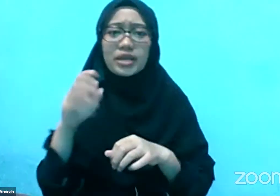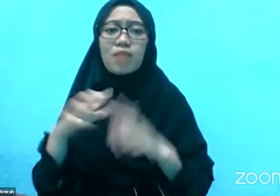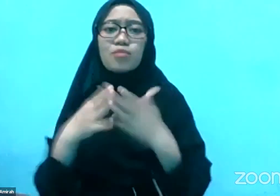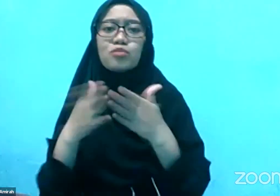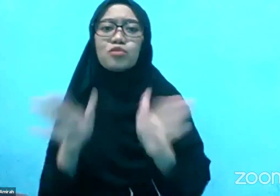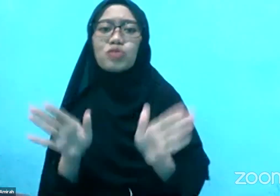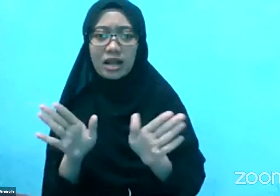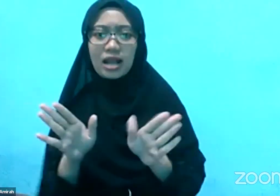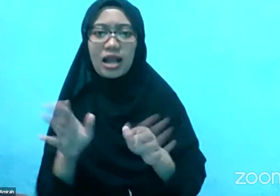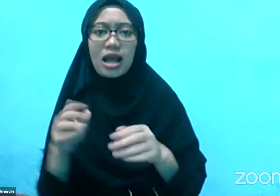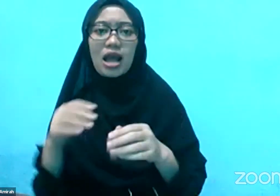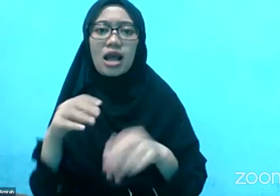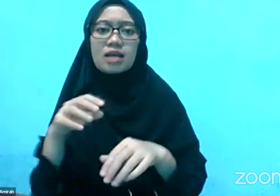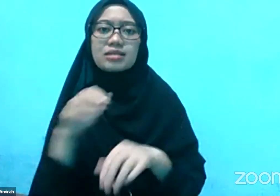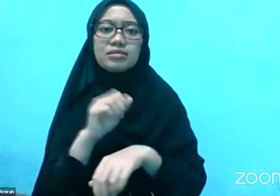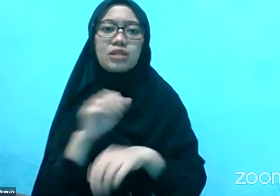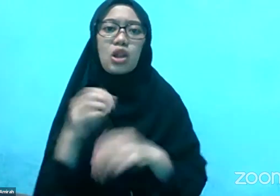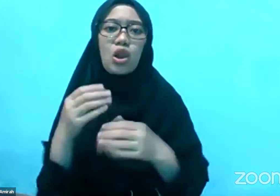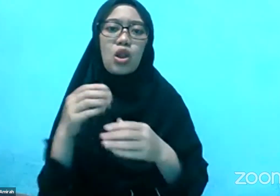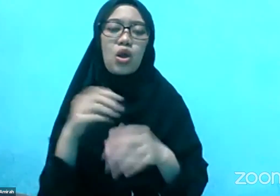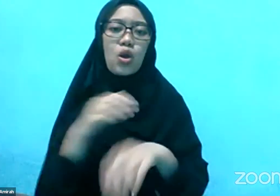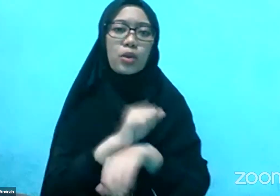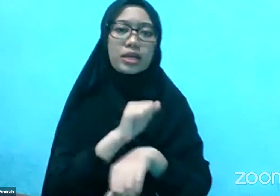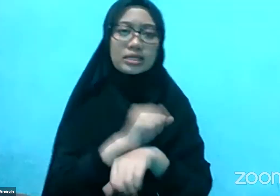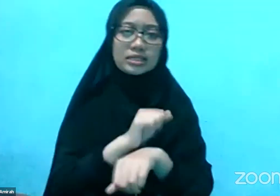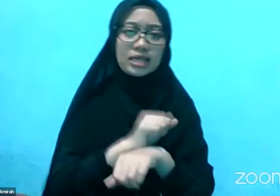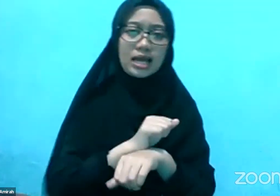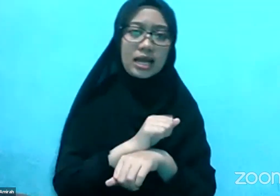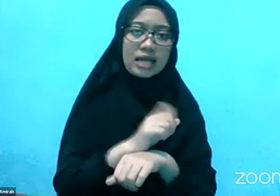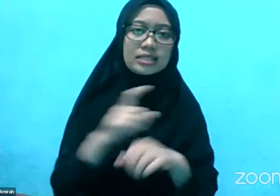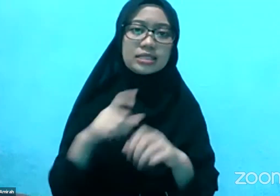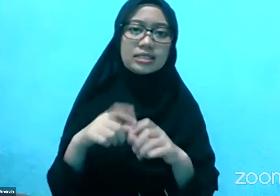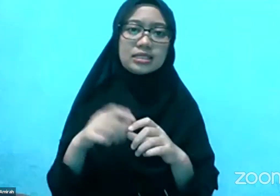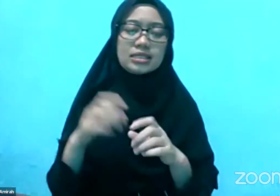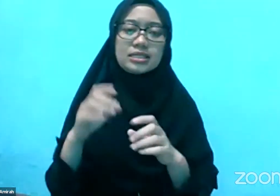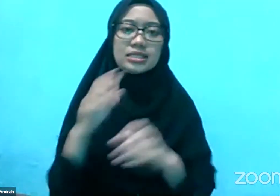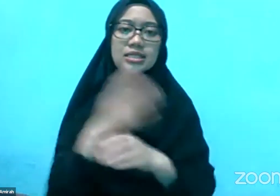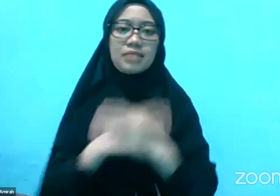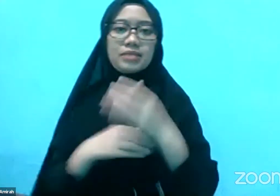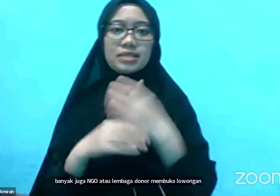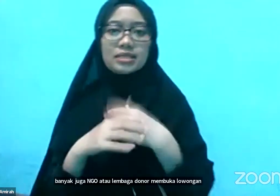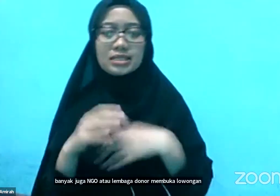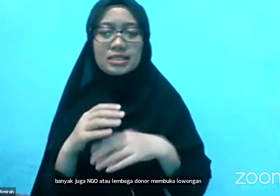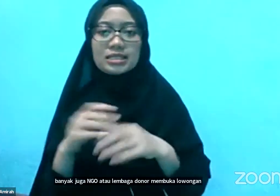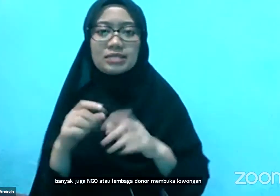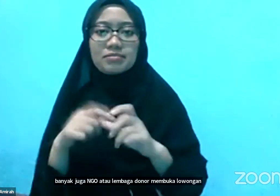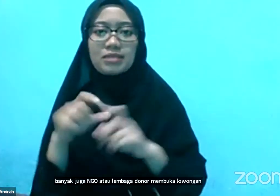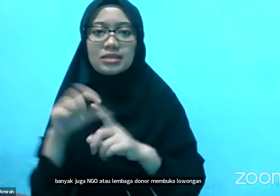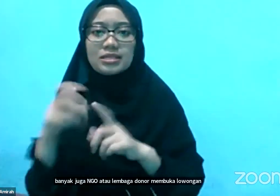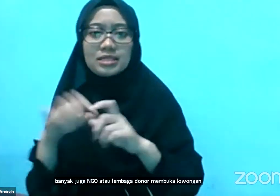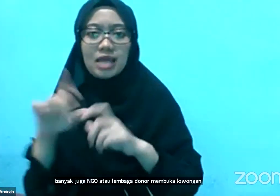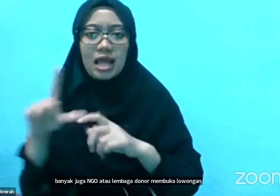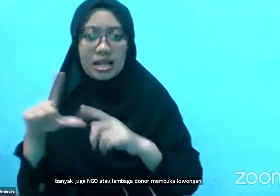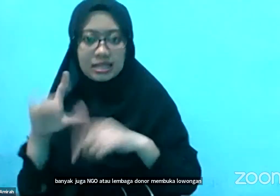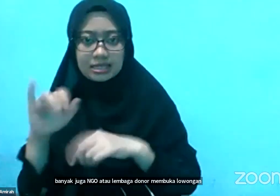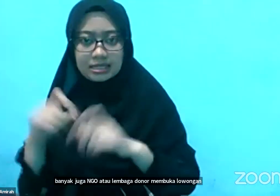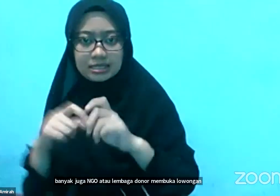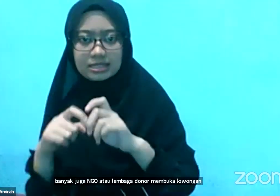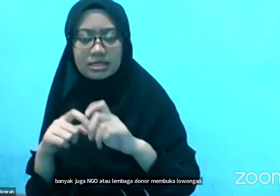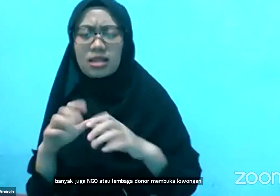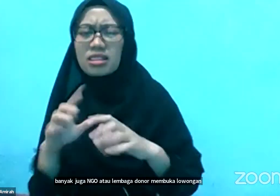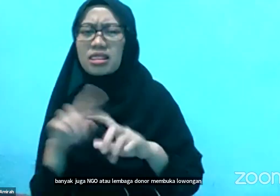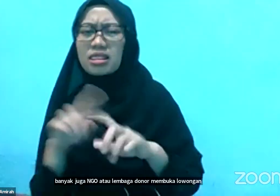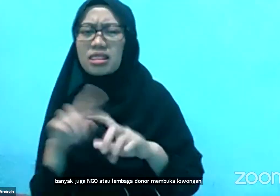advisor Sama disability specialist Tapi itu anehnya Lebih banyak orang Yang bukan di pabel Yang